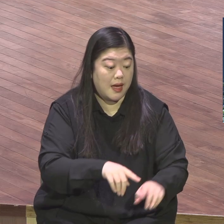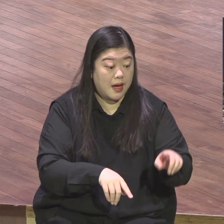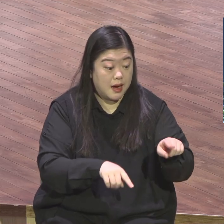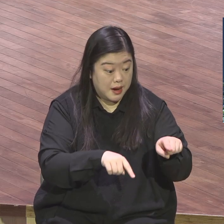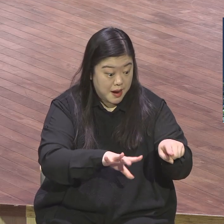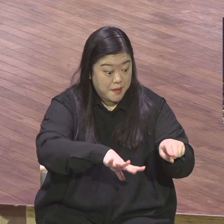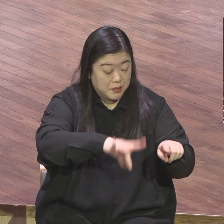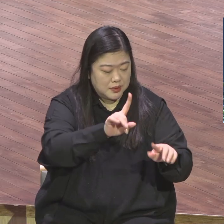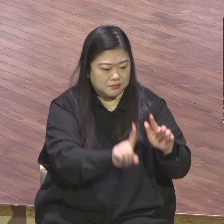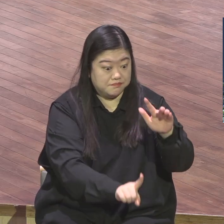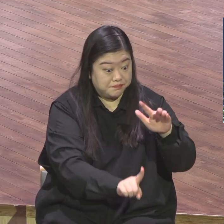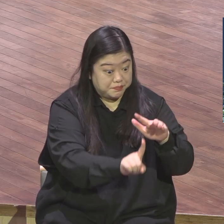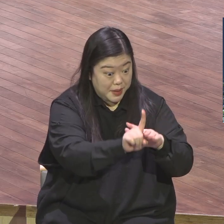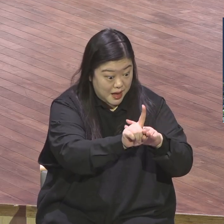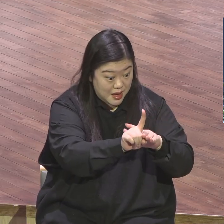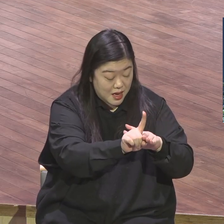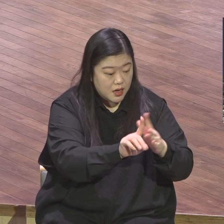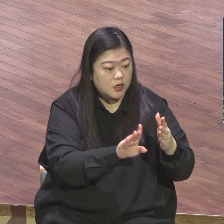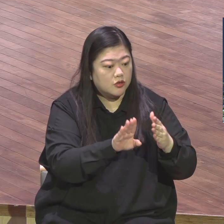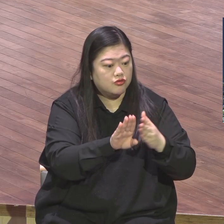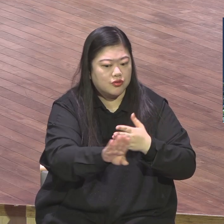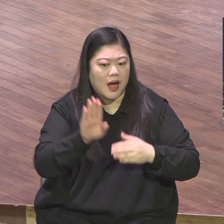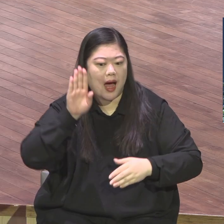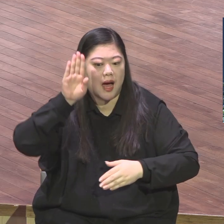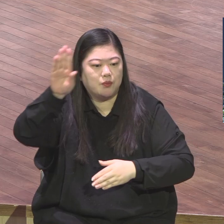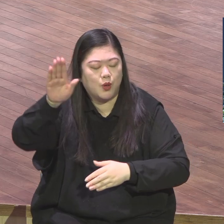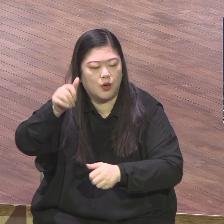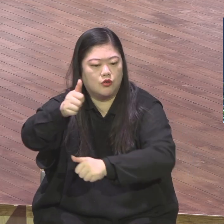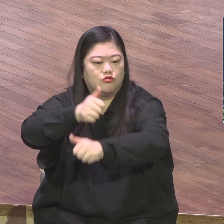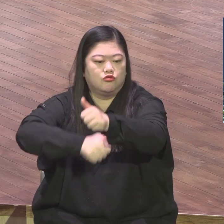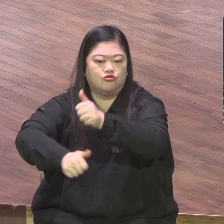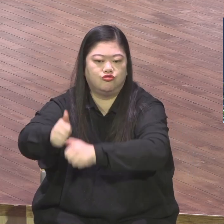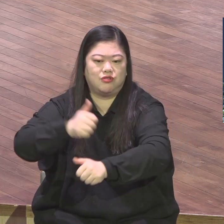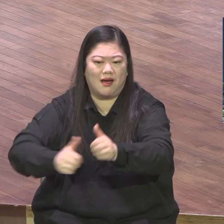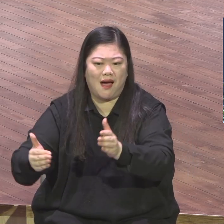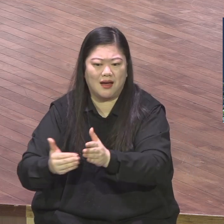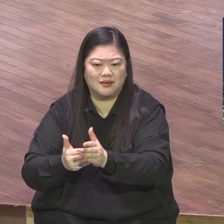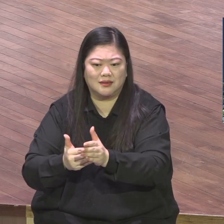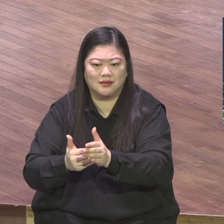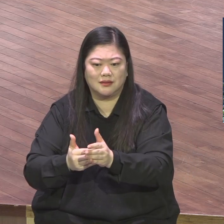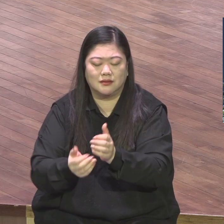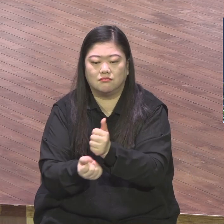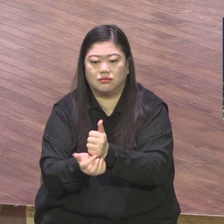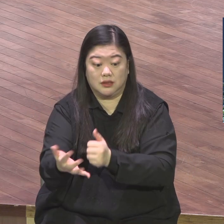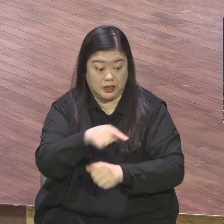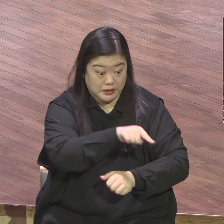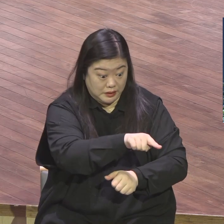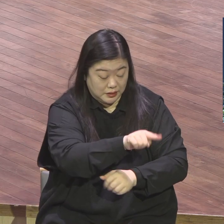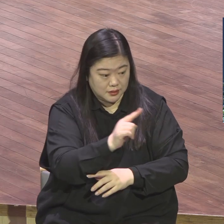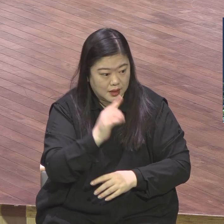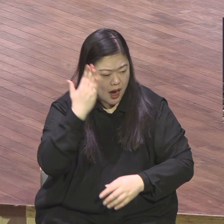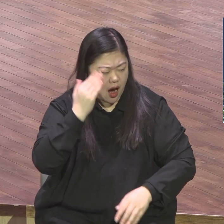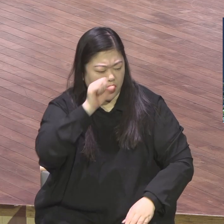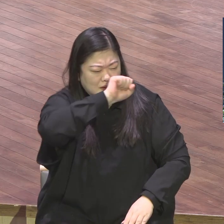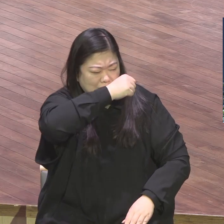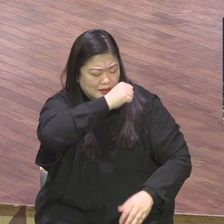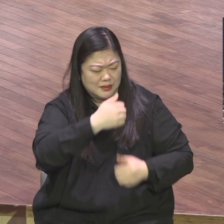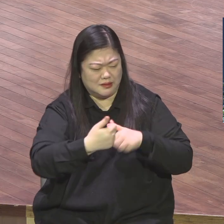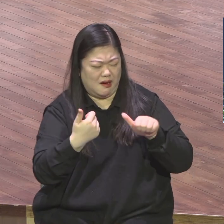행동에 따라서 미래가 달려있다 너가 여기서 살아남으면 너가 나머지 흑인들이